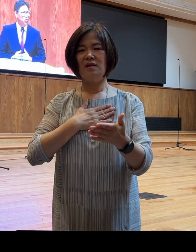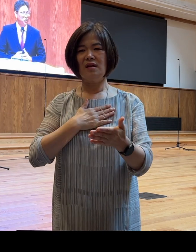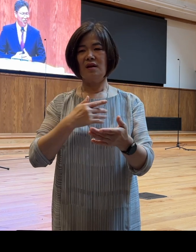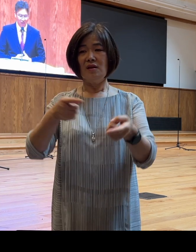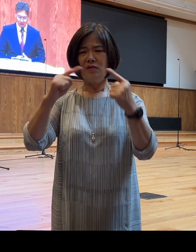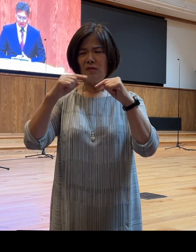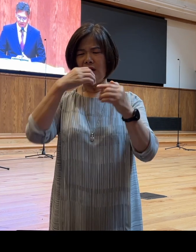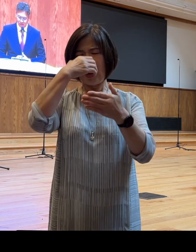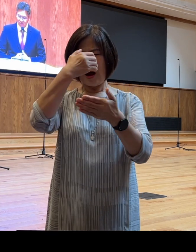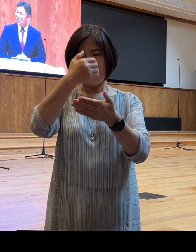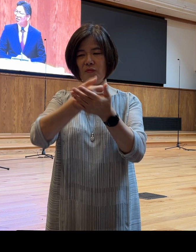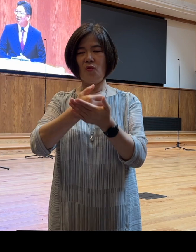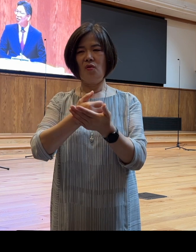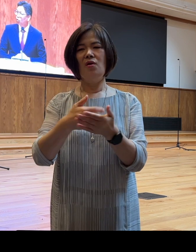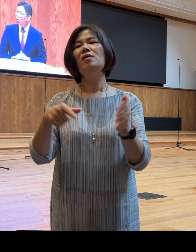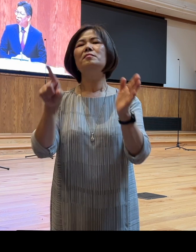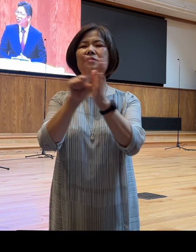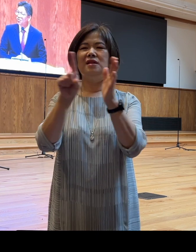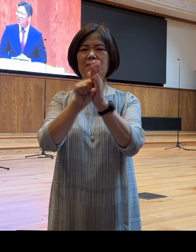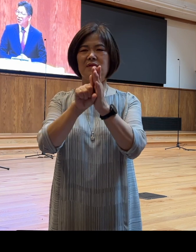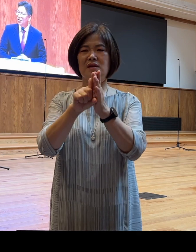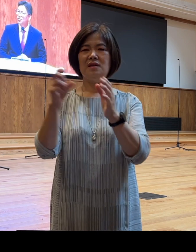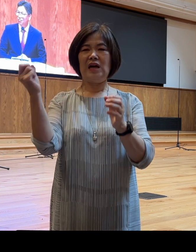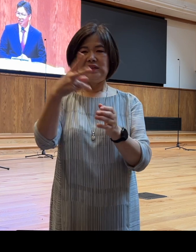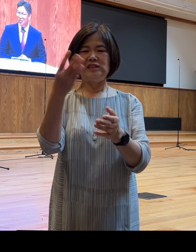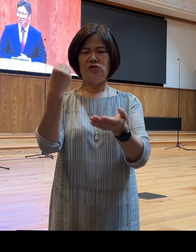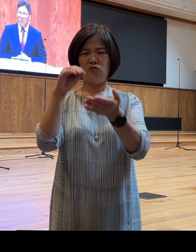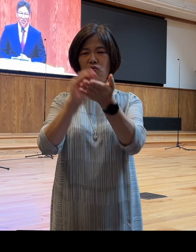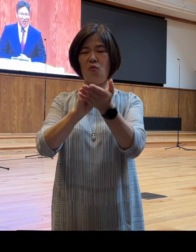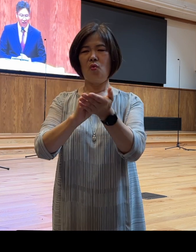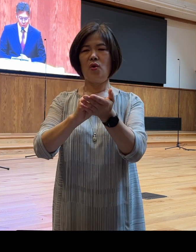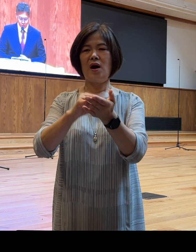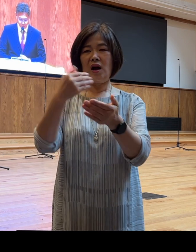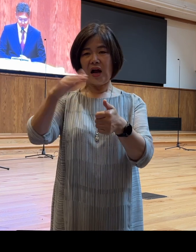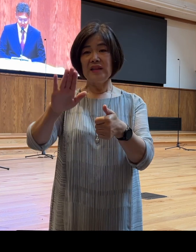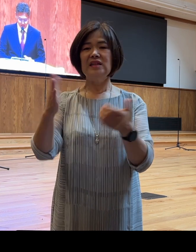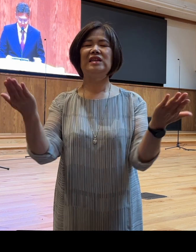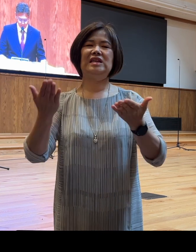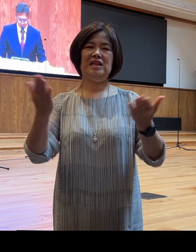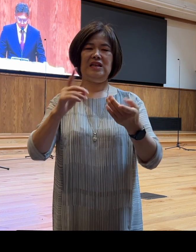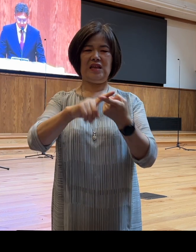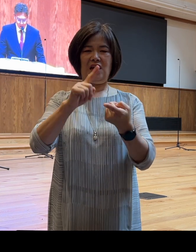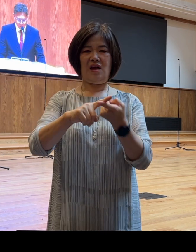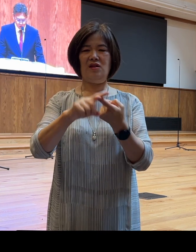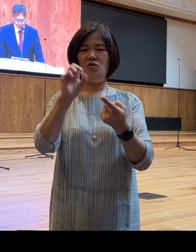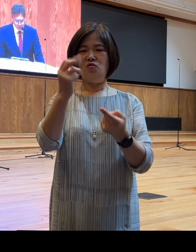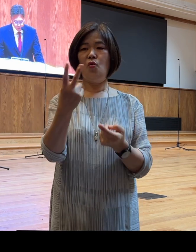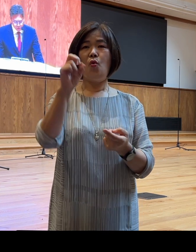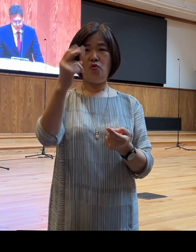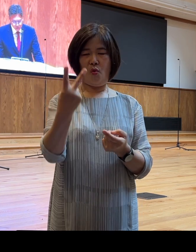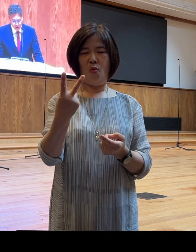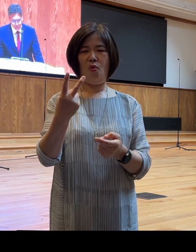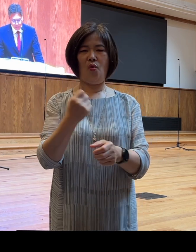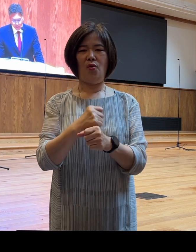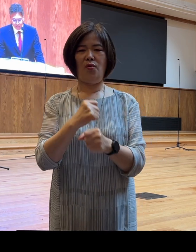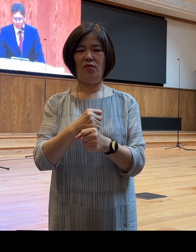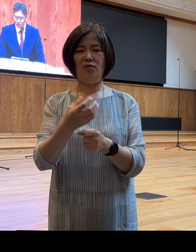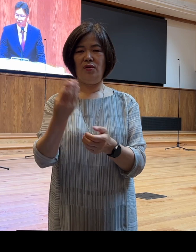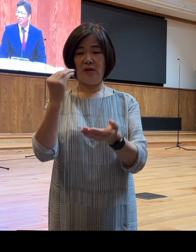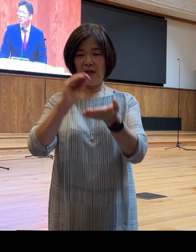신앙의 요요현상이었습니다 신앙의 요요현상 아마 여러분도 모든 그런 경험이 한 번쯤은 있으실